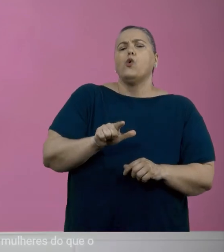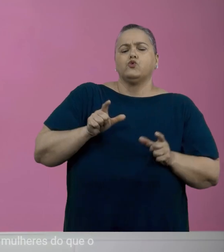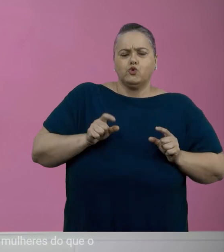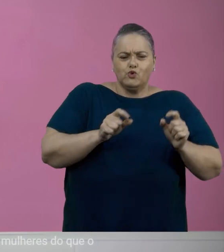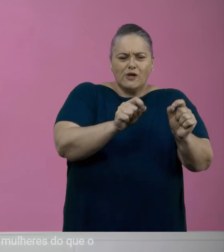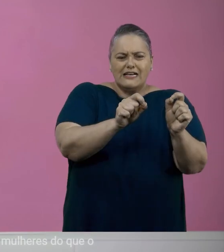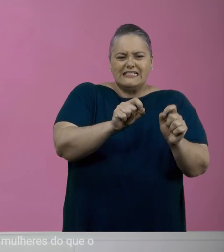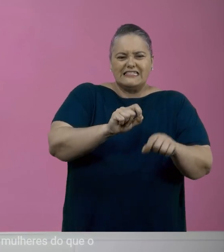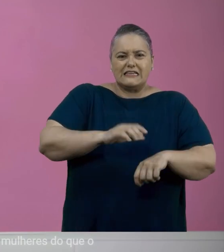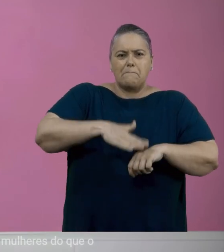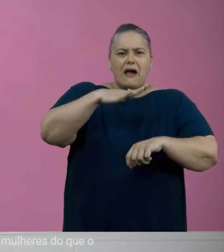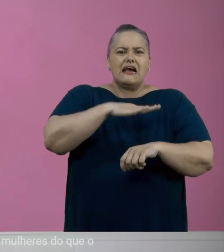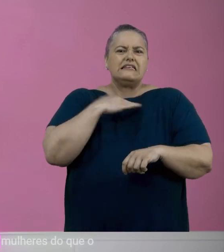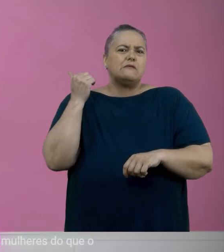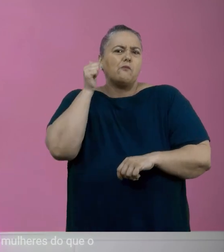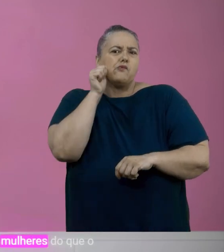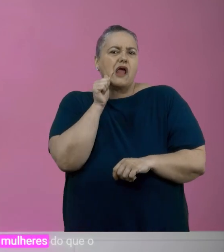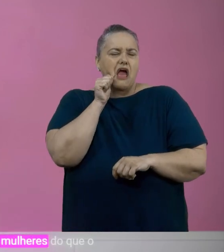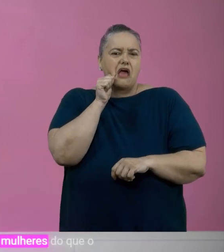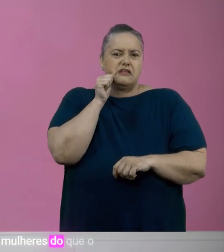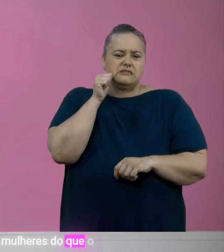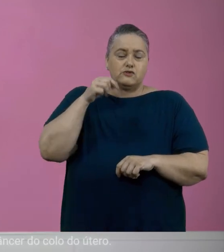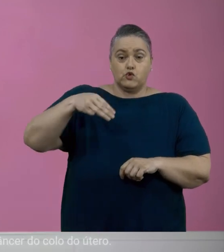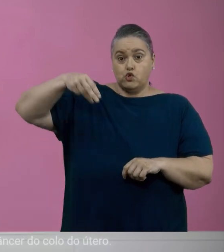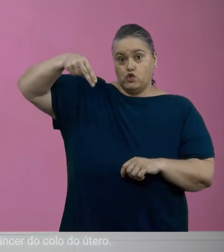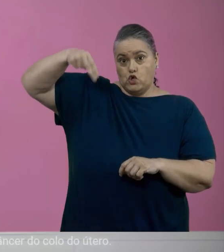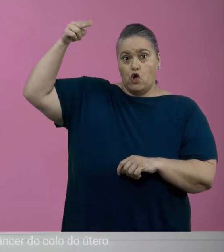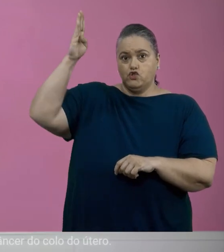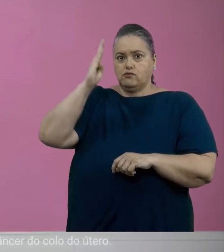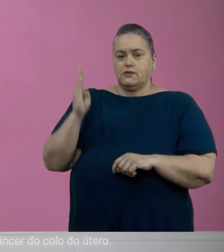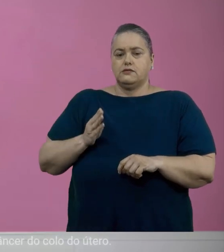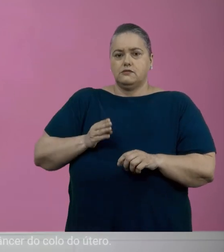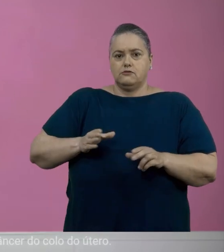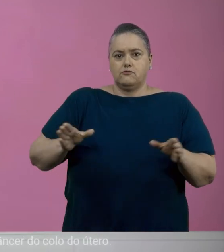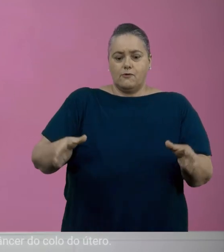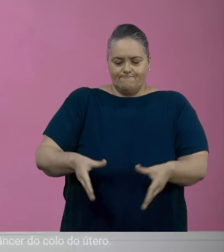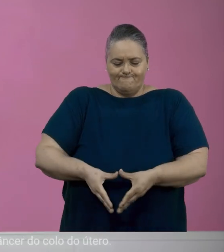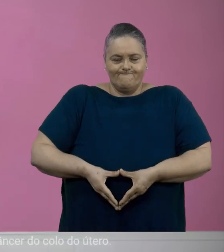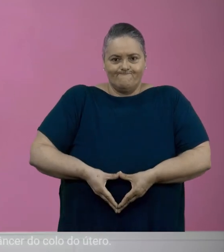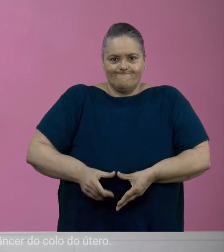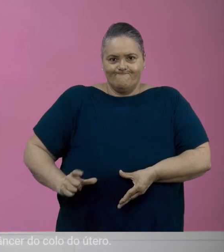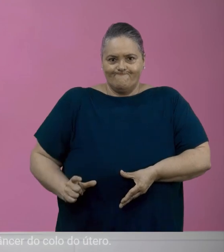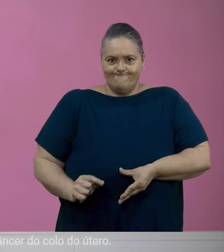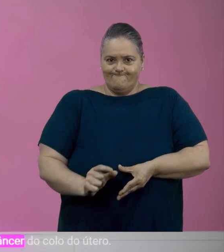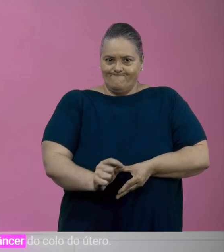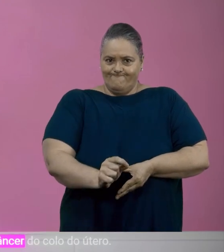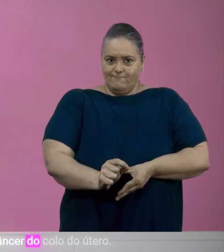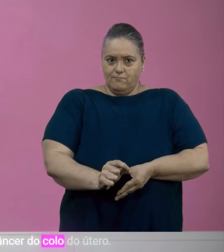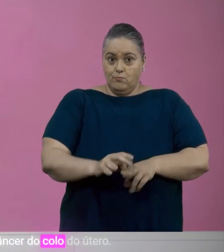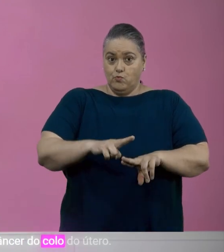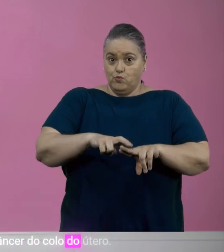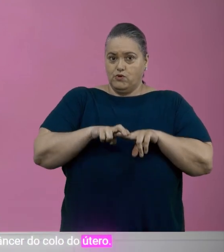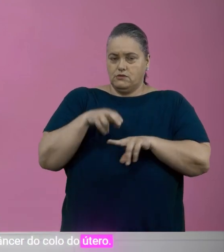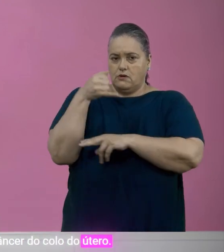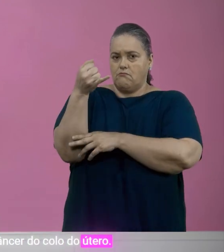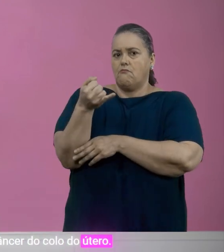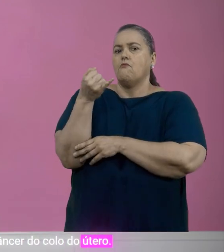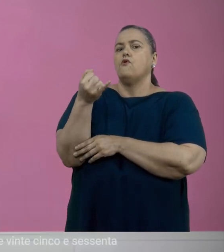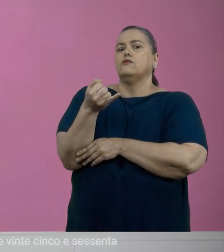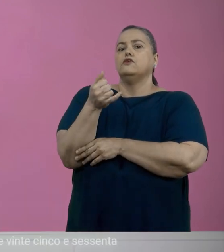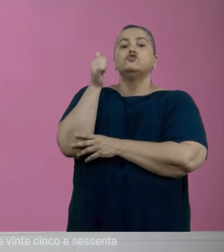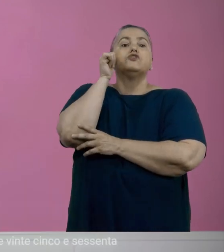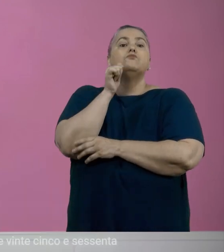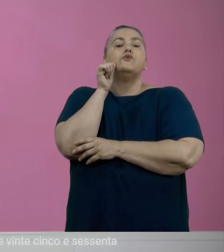Outro câncer comum que mata mais mulheres do que o câncer de mama no norte do país é o câncer do colo do útero.